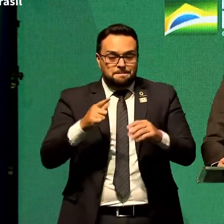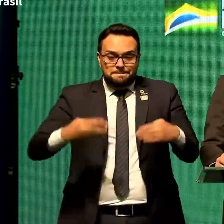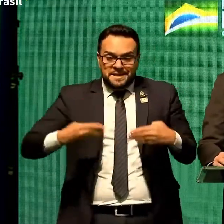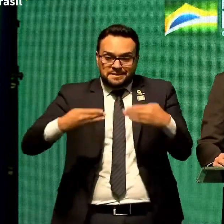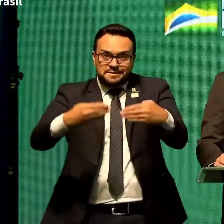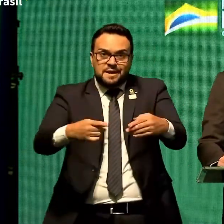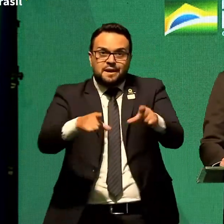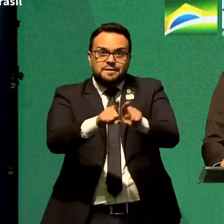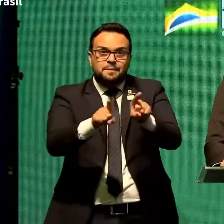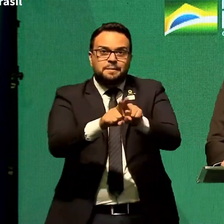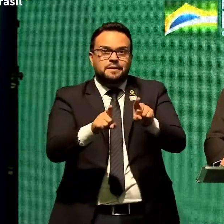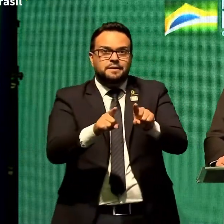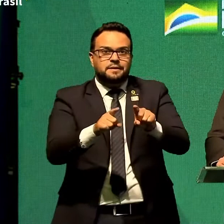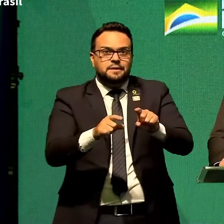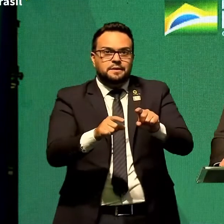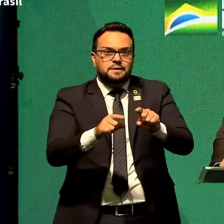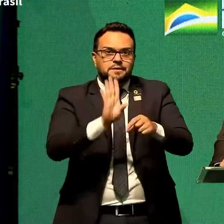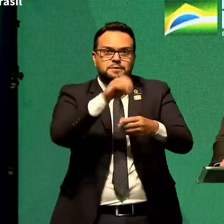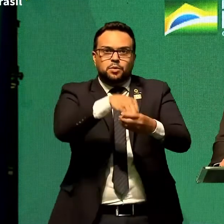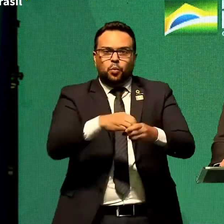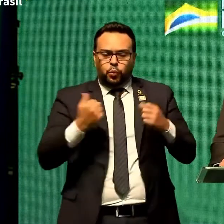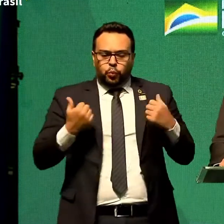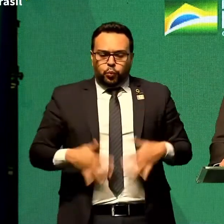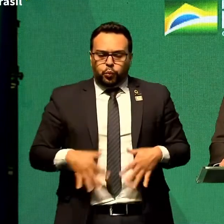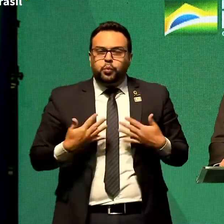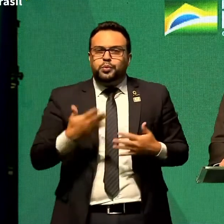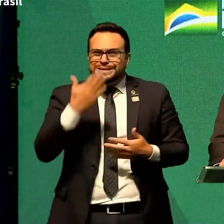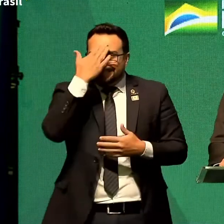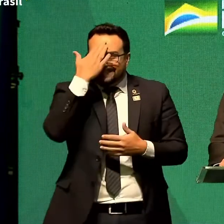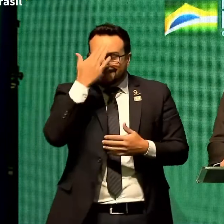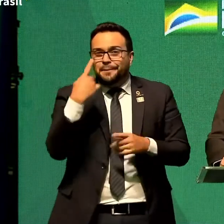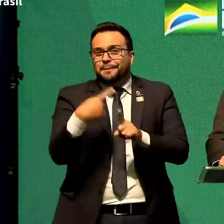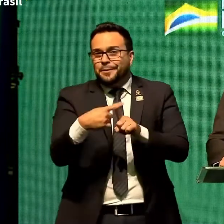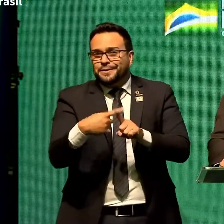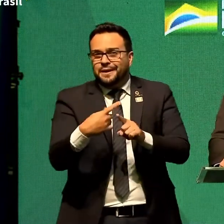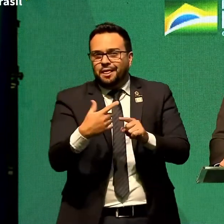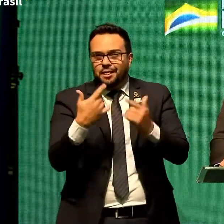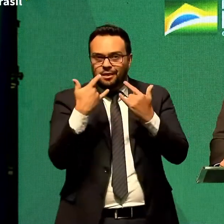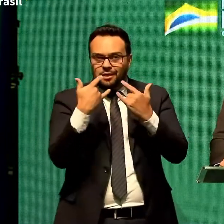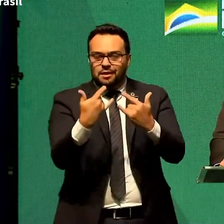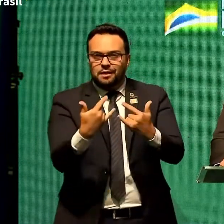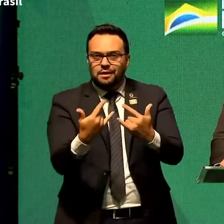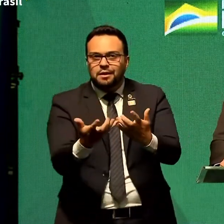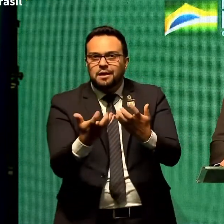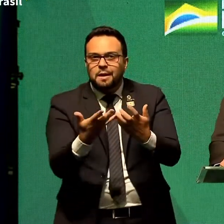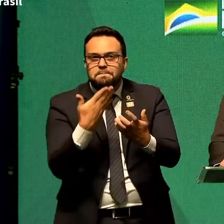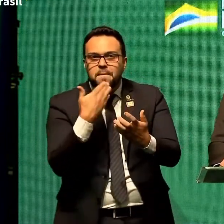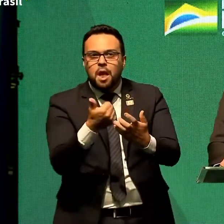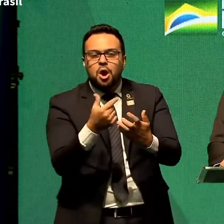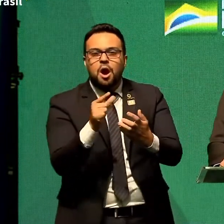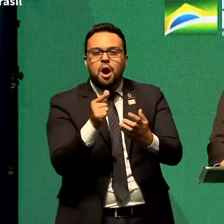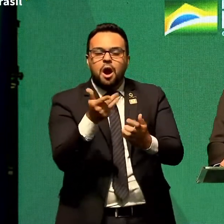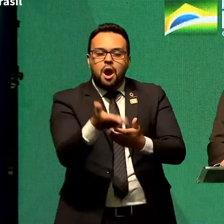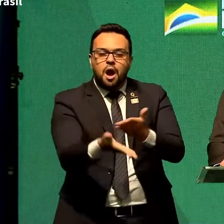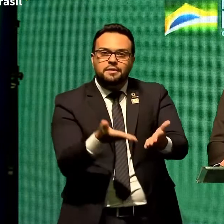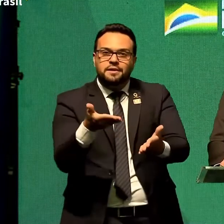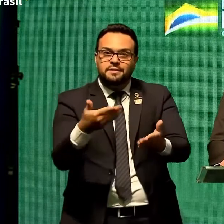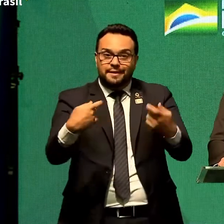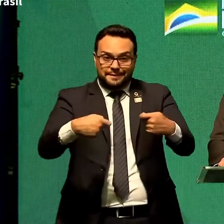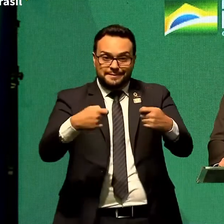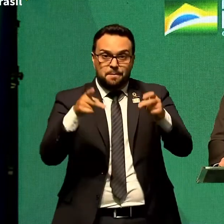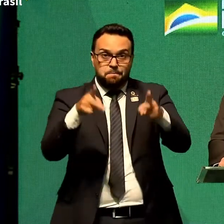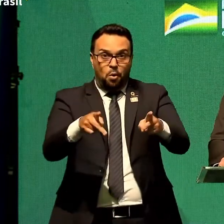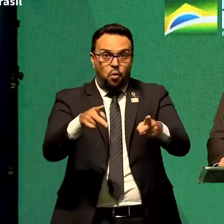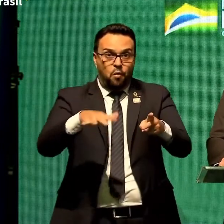também sempre comissado. Vocês sabem por quem? para melhor atender às necessidades do povo